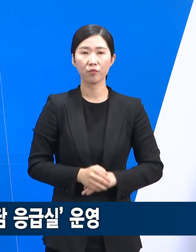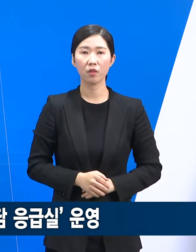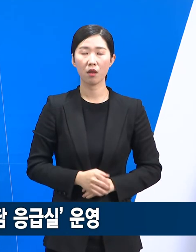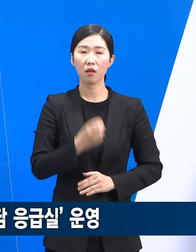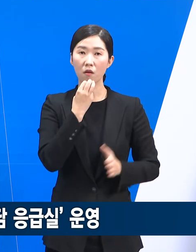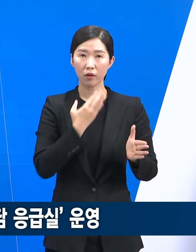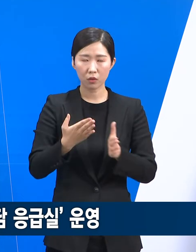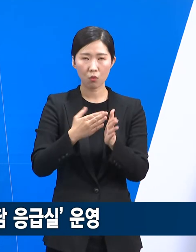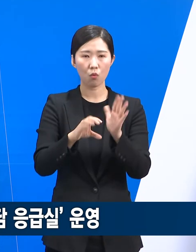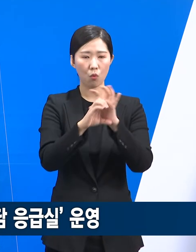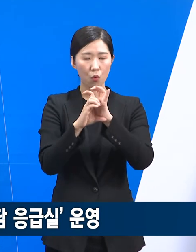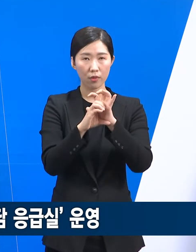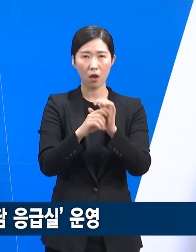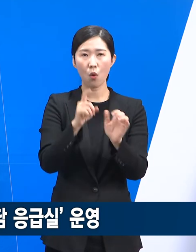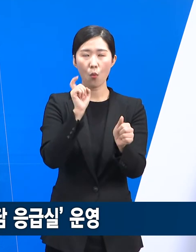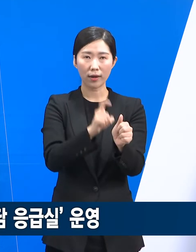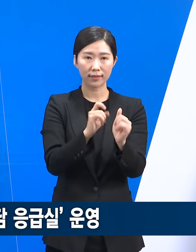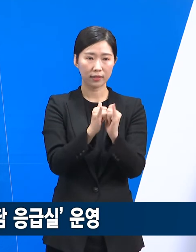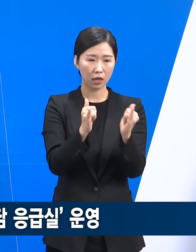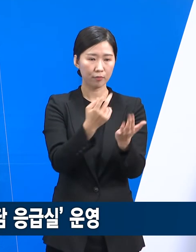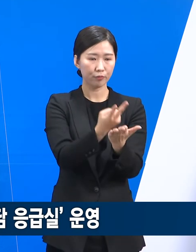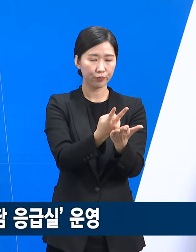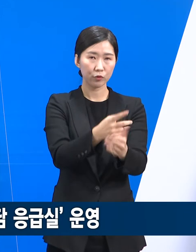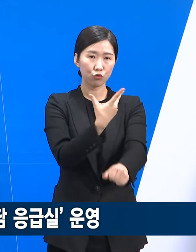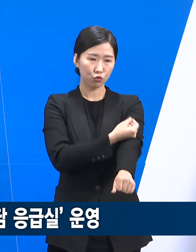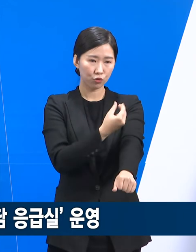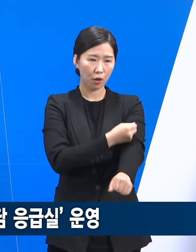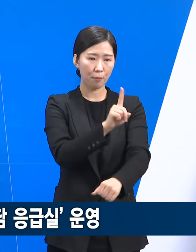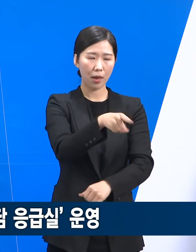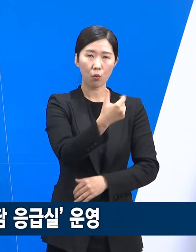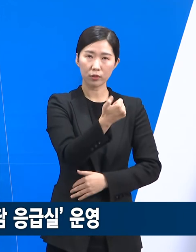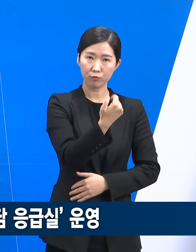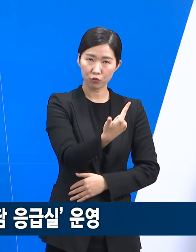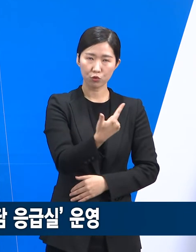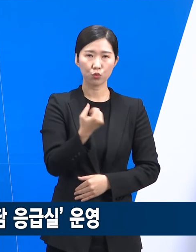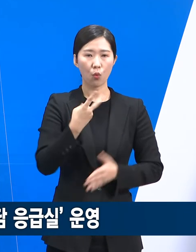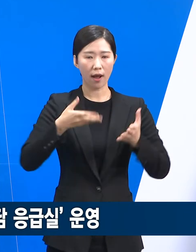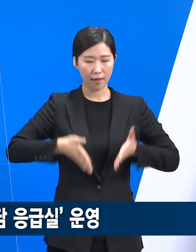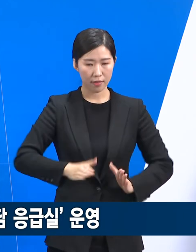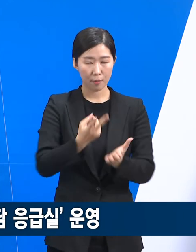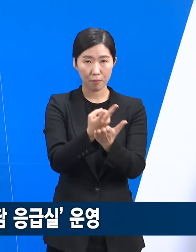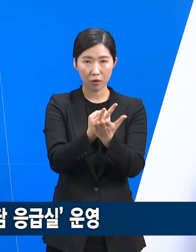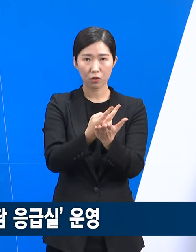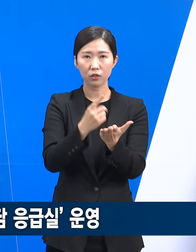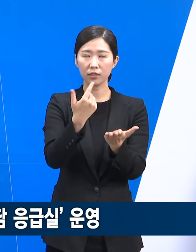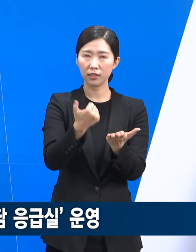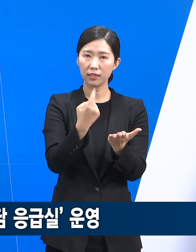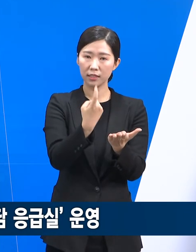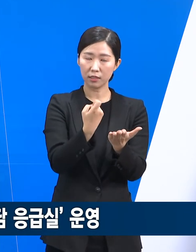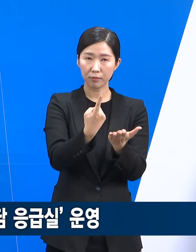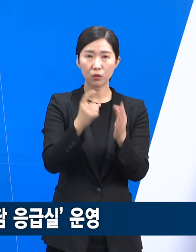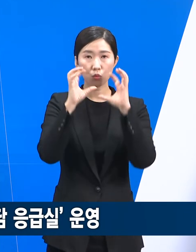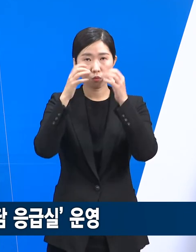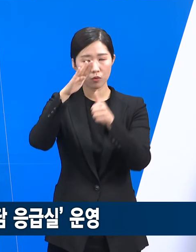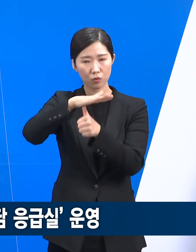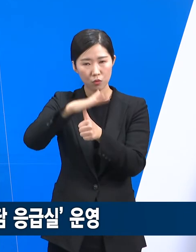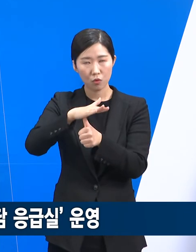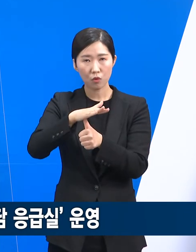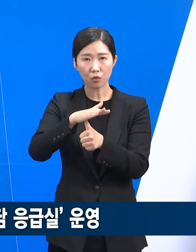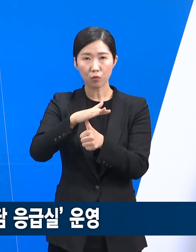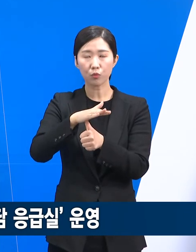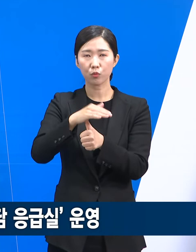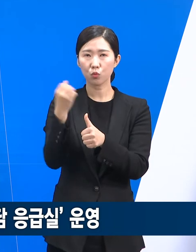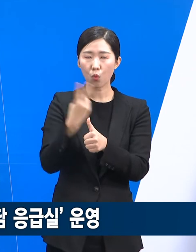특수병상은 투석이 156병상, 분만 11병상, 소아 250병상, 노인요양 1